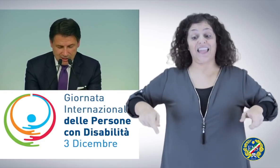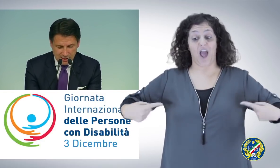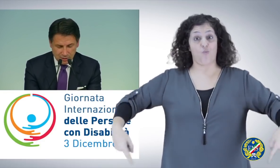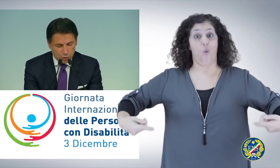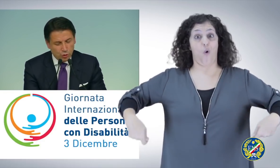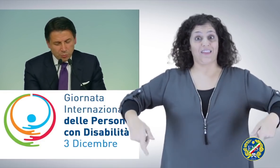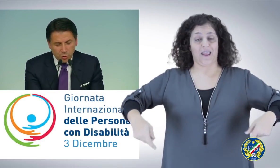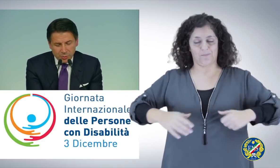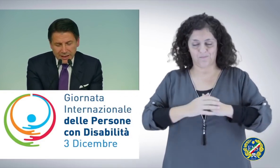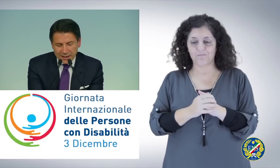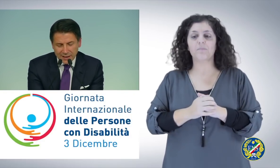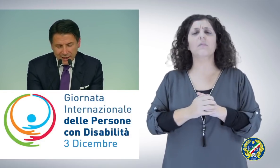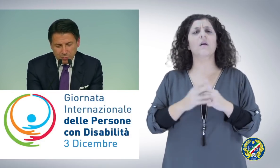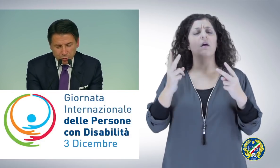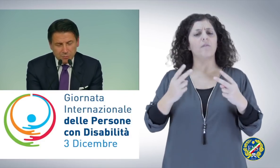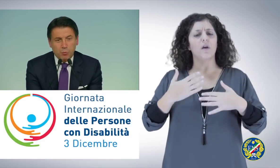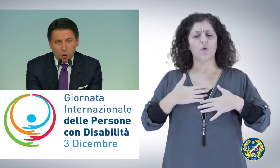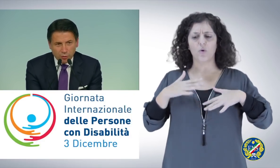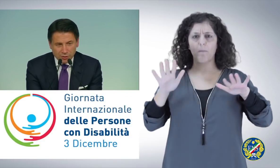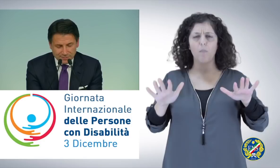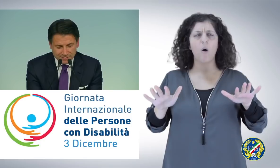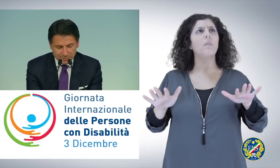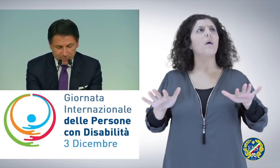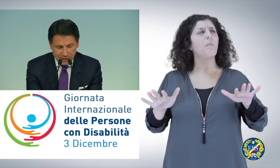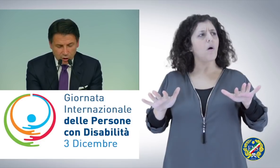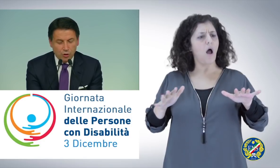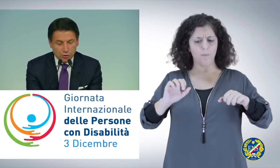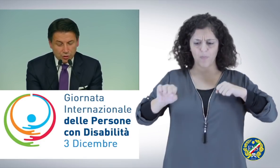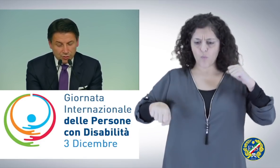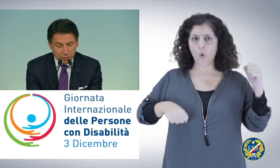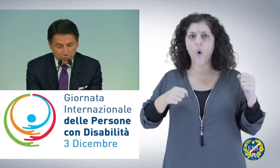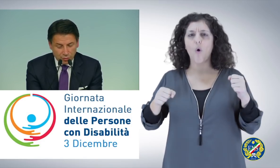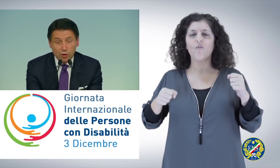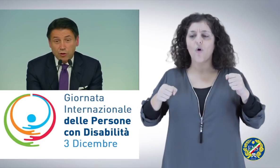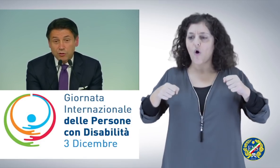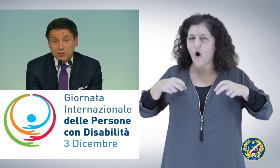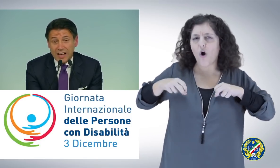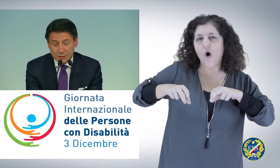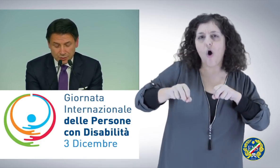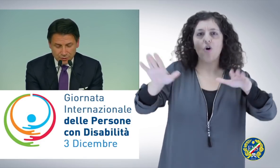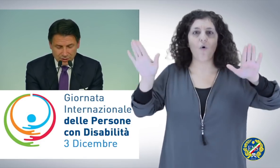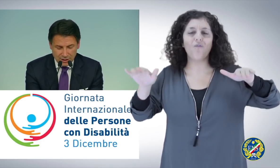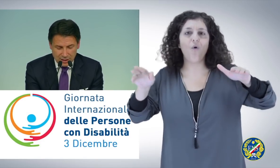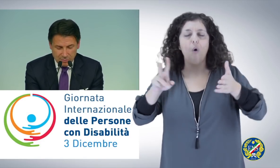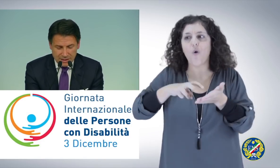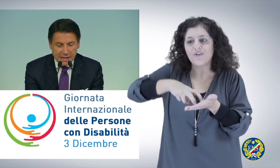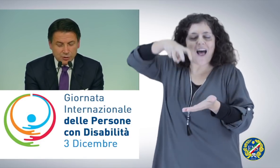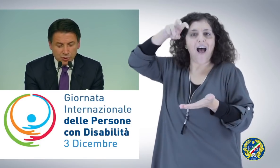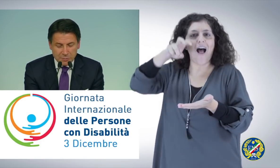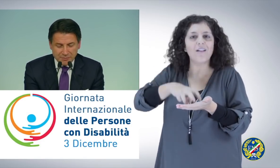sono immobile eppure mi muovo corro volo salto mi innalzo con la mia